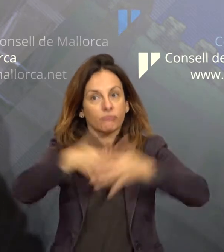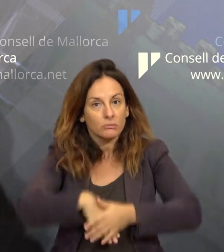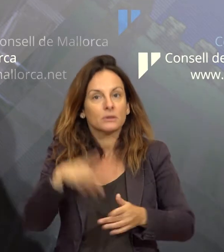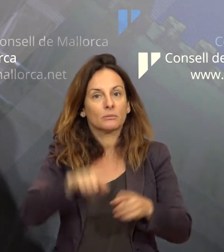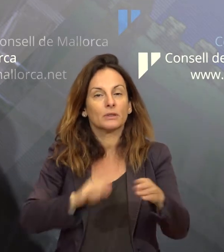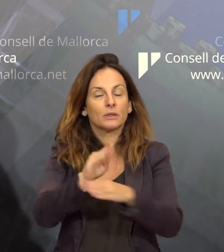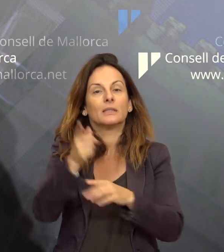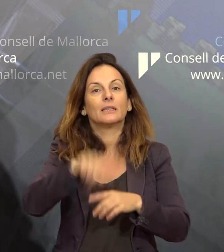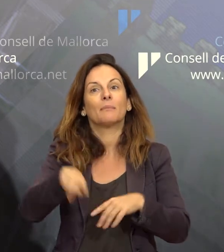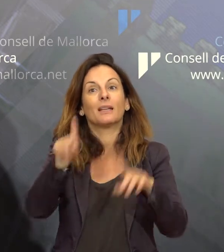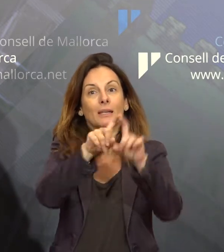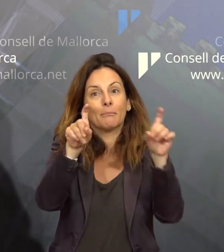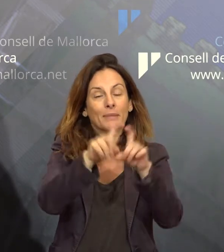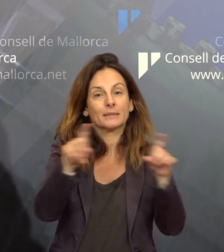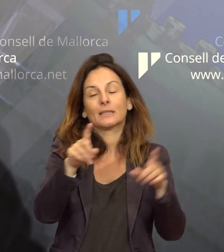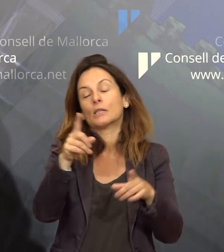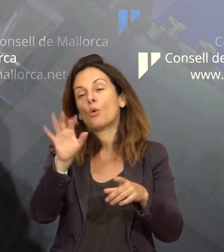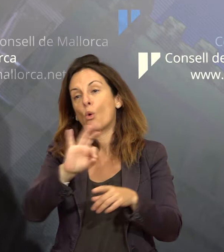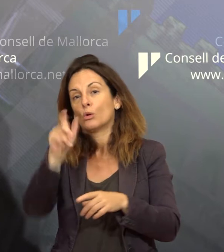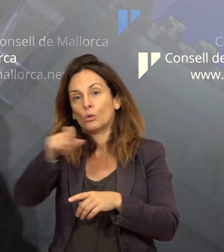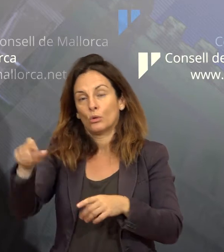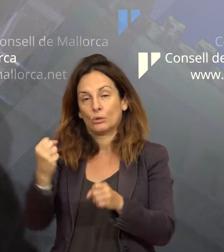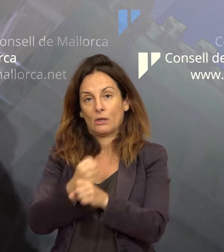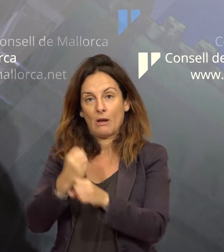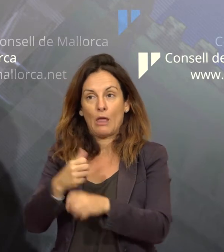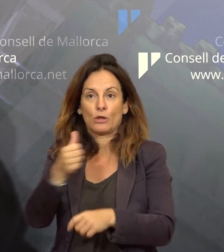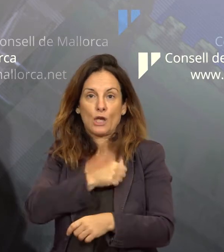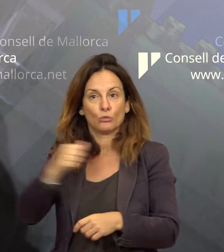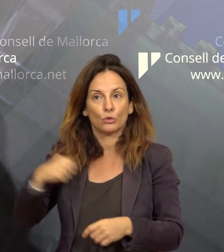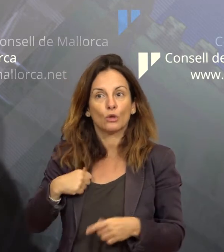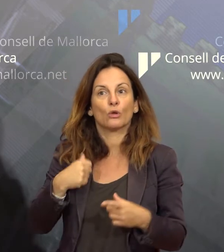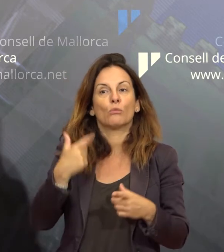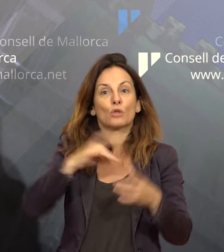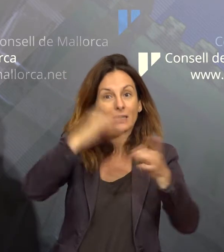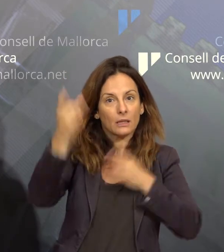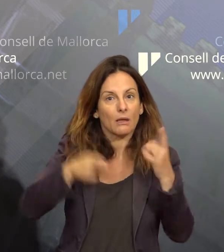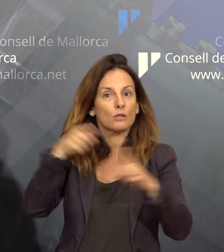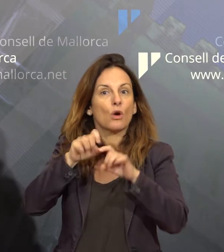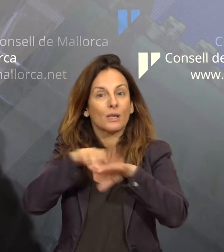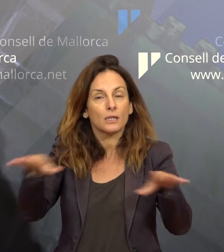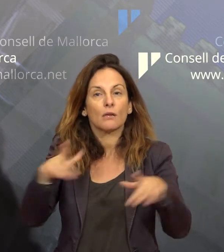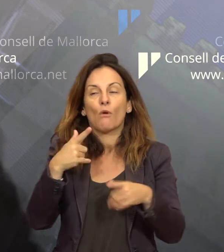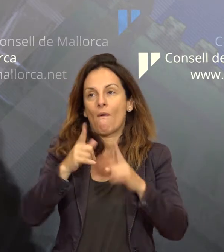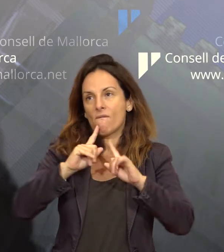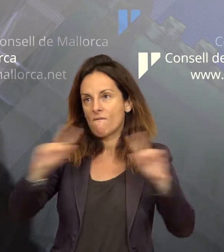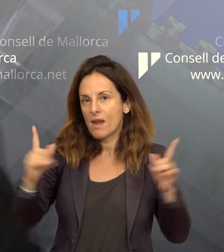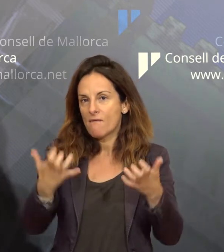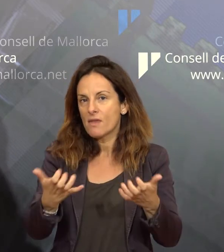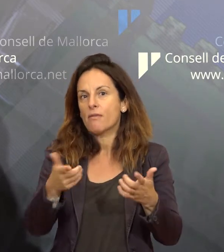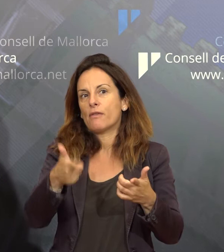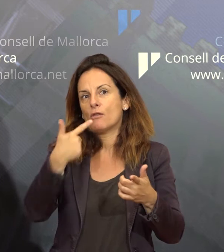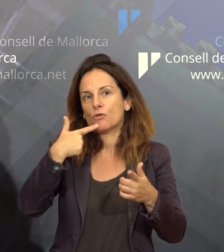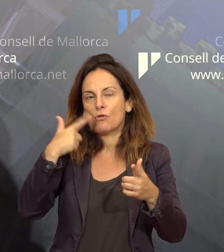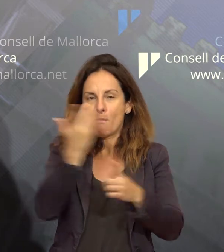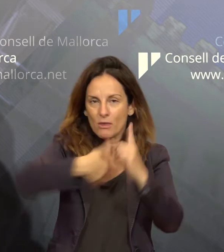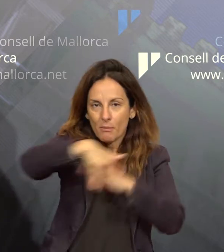també treballadors autònoms sobre els beneficis, tant econòmics, socials i mediambientals, potencials que té s'inclusió d'aquestes